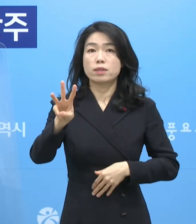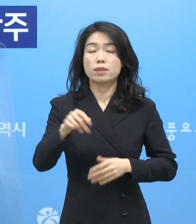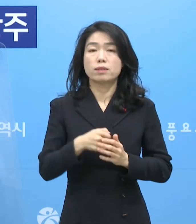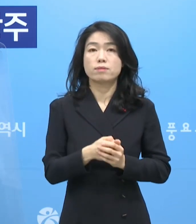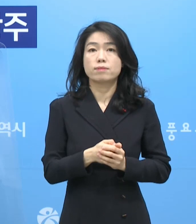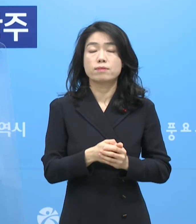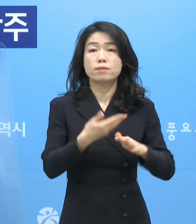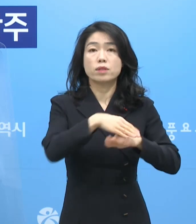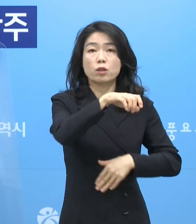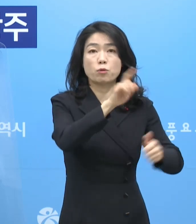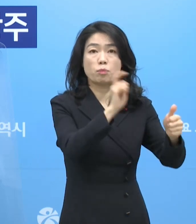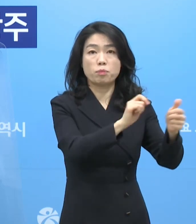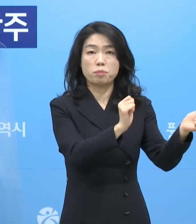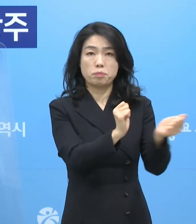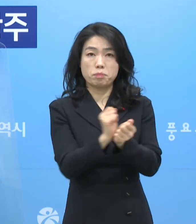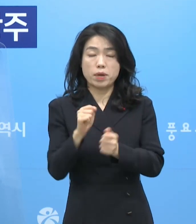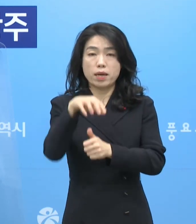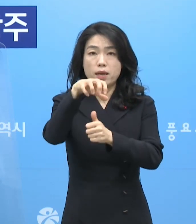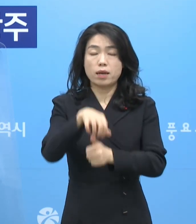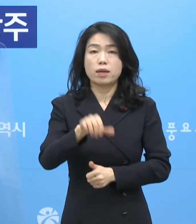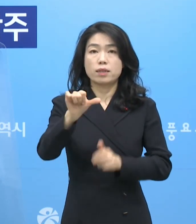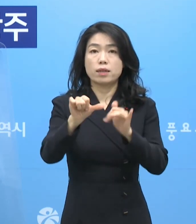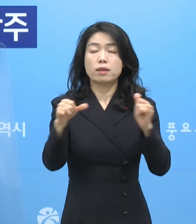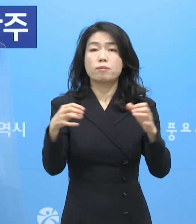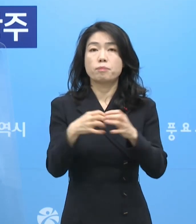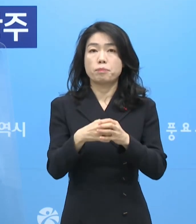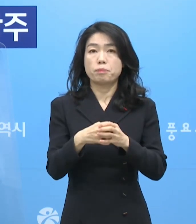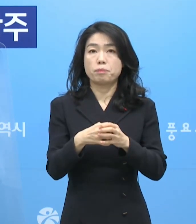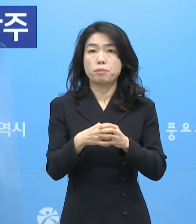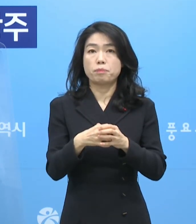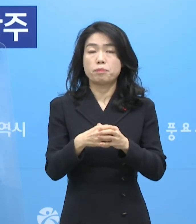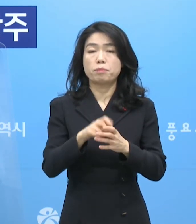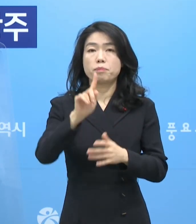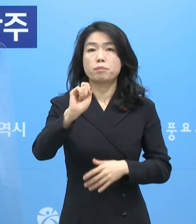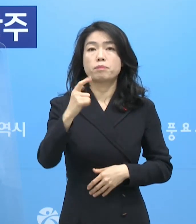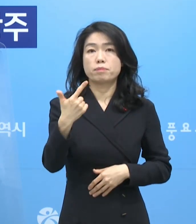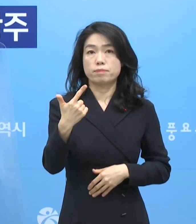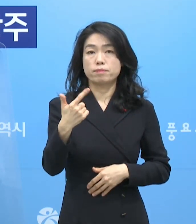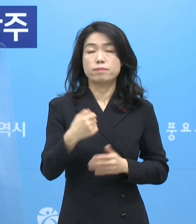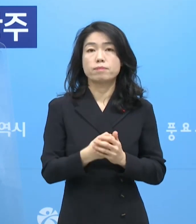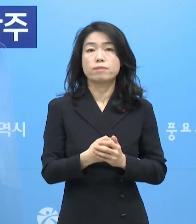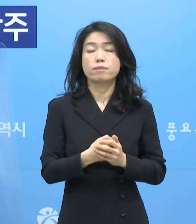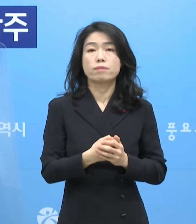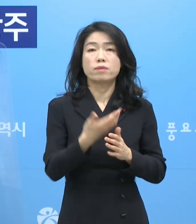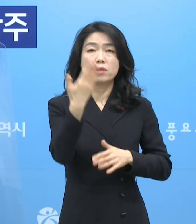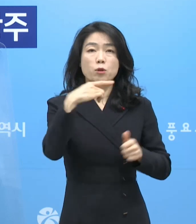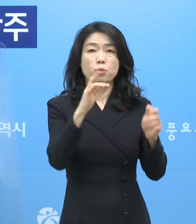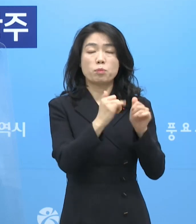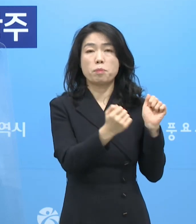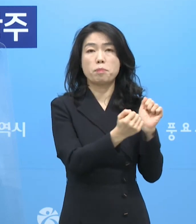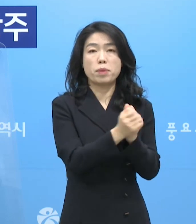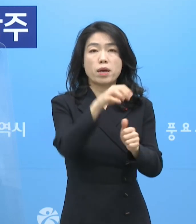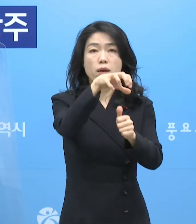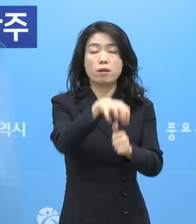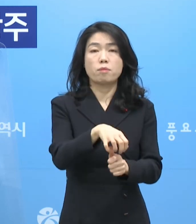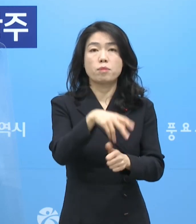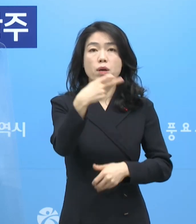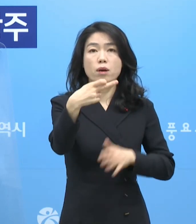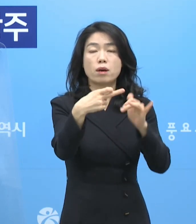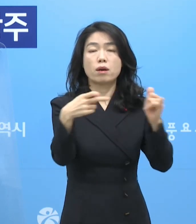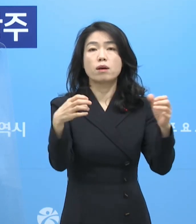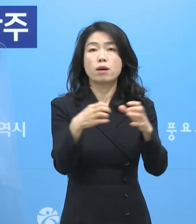타시도 확진자 관련 격리 중 5명을 포함한 총 16명 선행 확진자 관련 격리 중